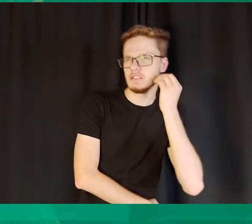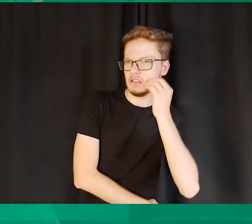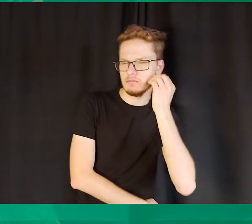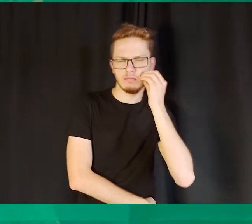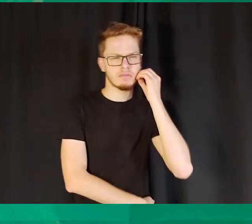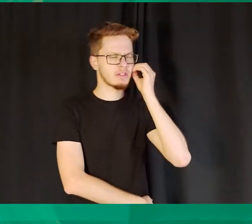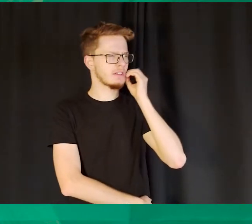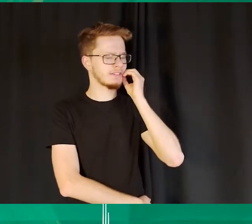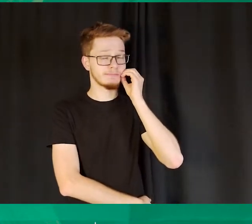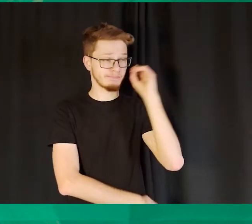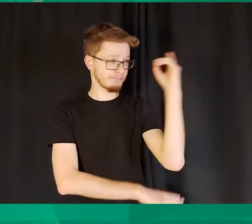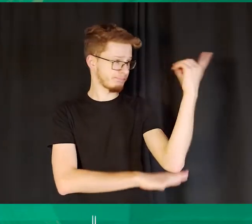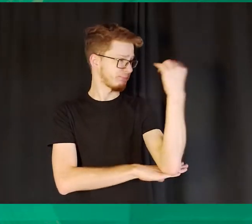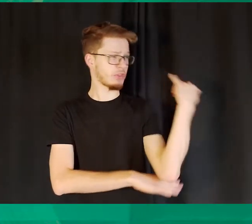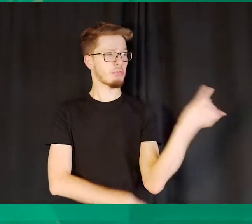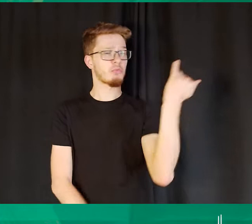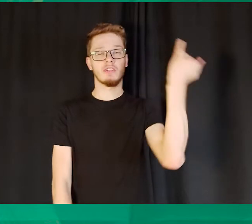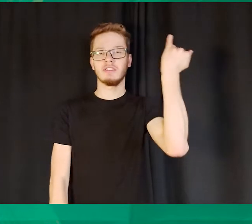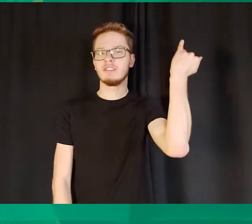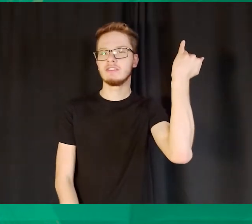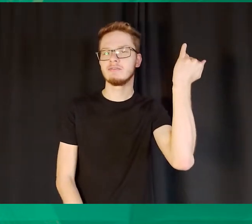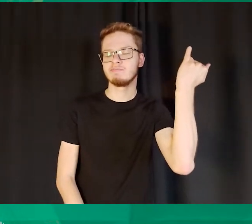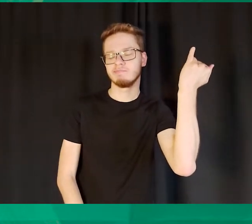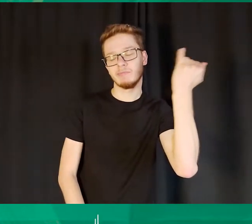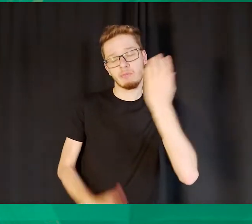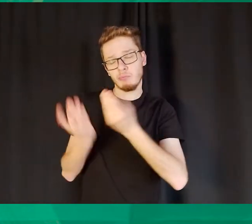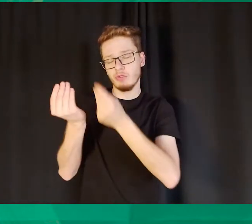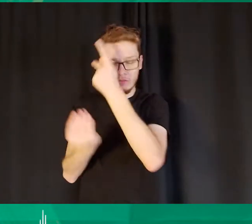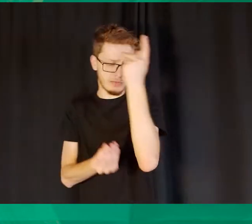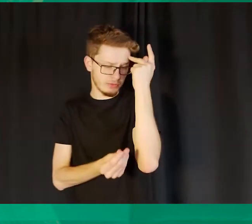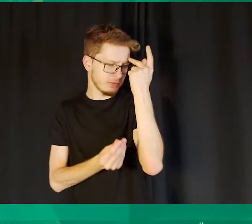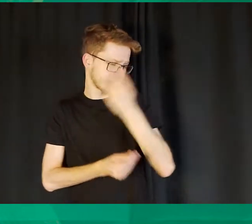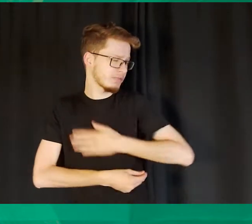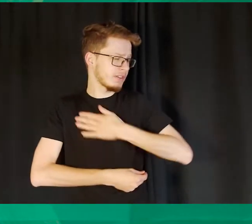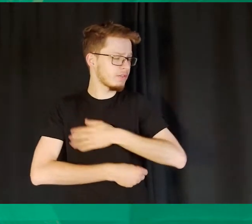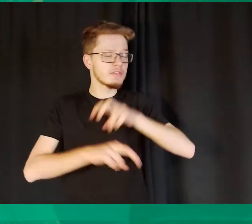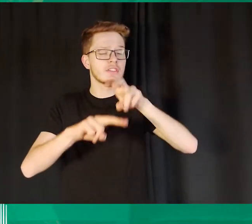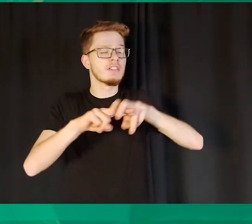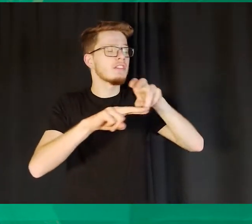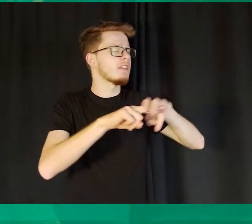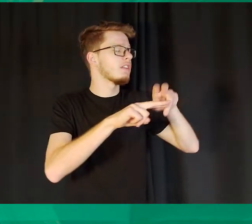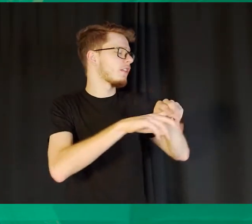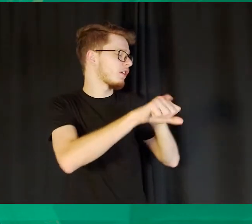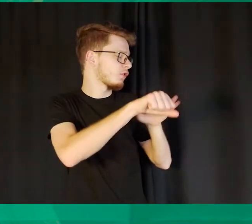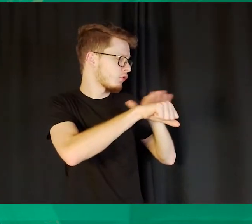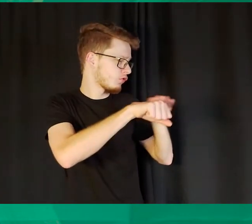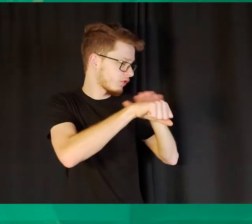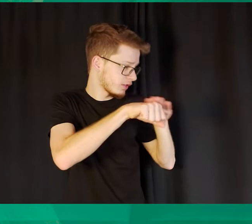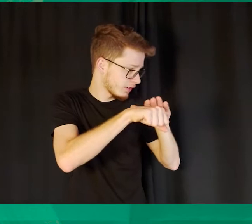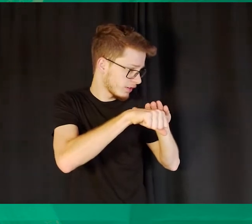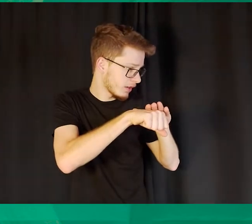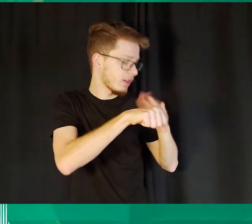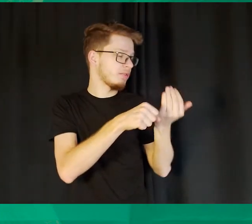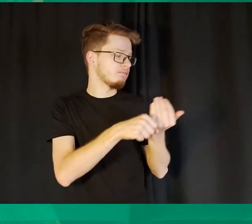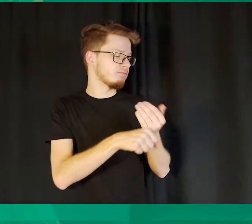história da teologia, vemos que o apóstolo Paulo teve as suas grandes sacadas teológicas analisando as Escrituras.